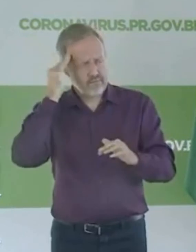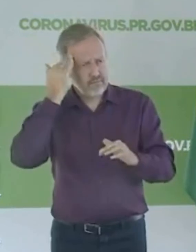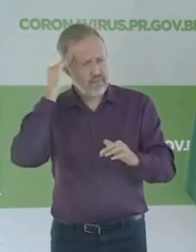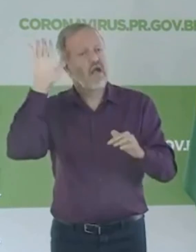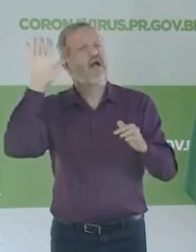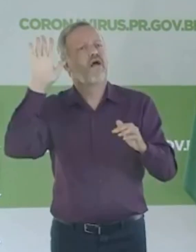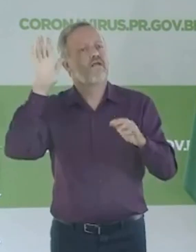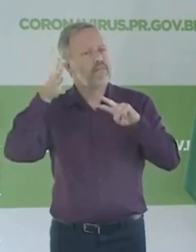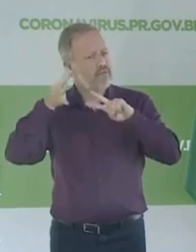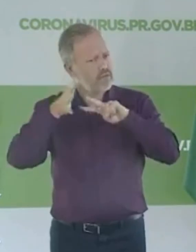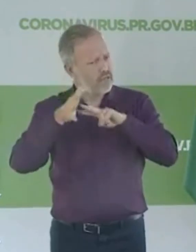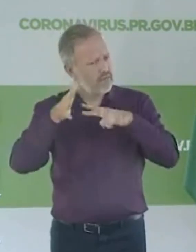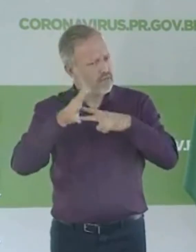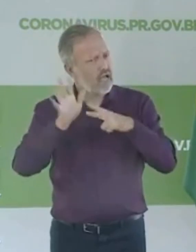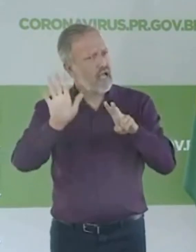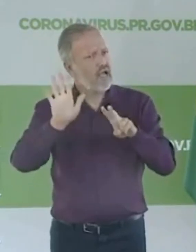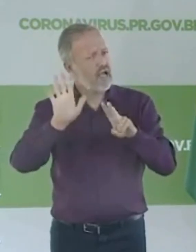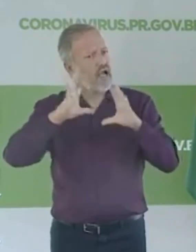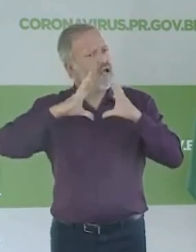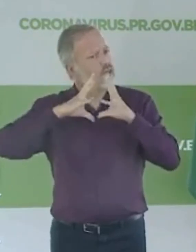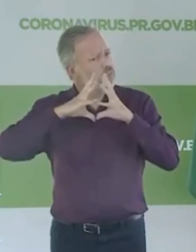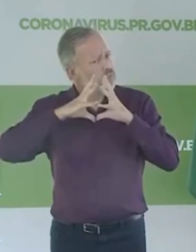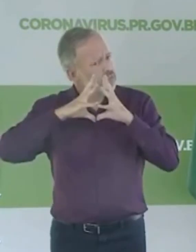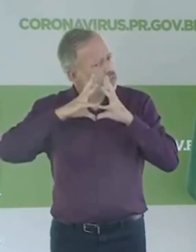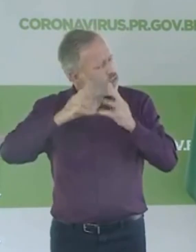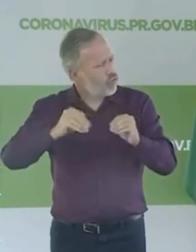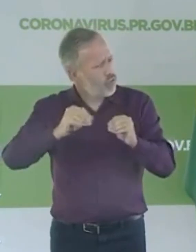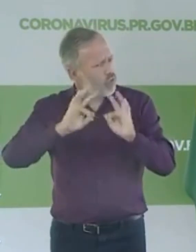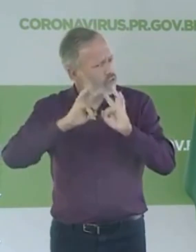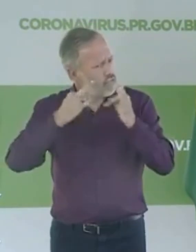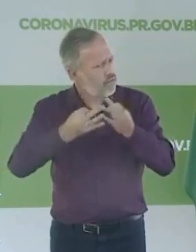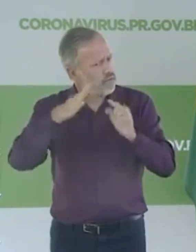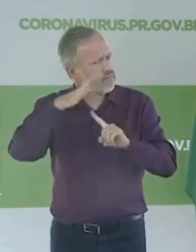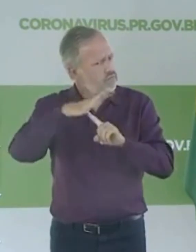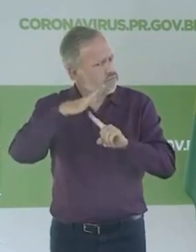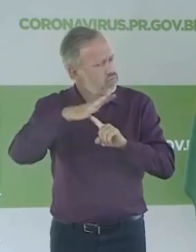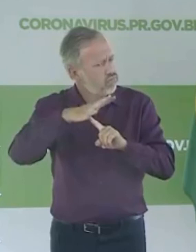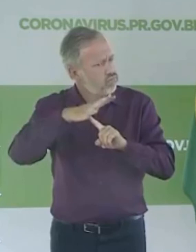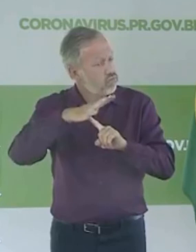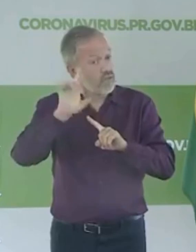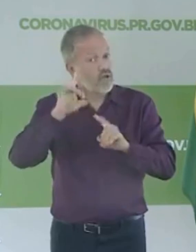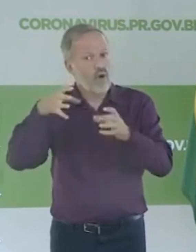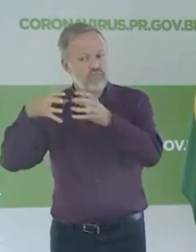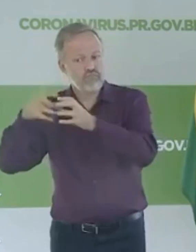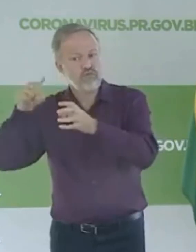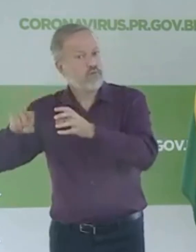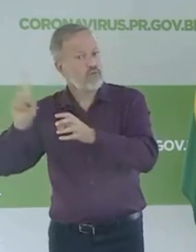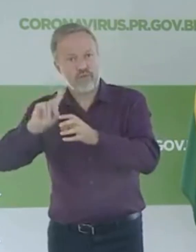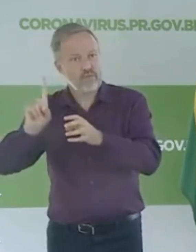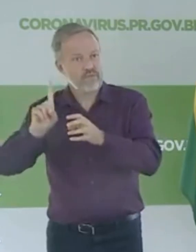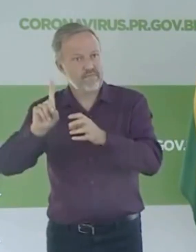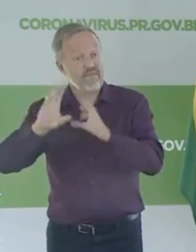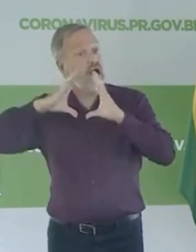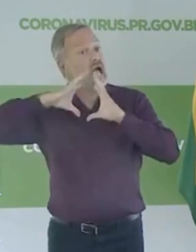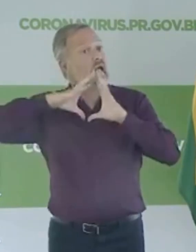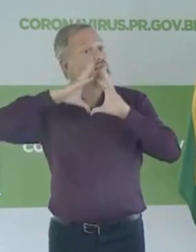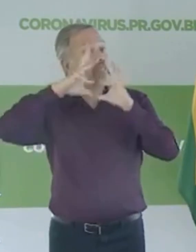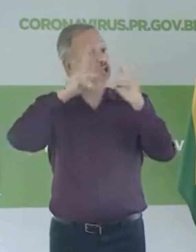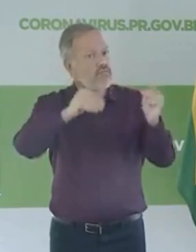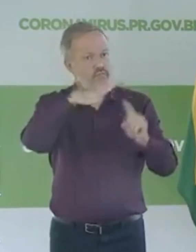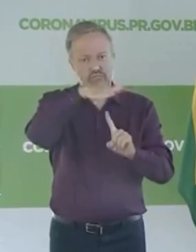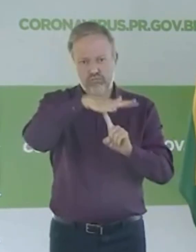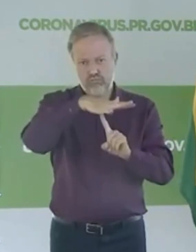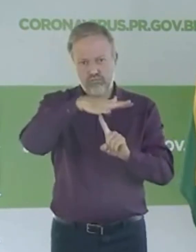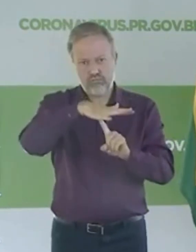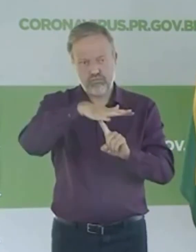que esse desafio é um desafio de todos, não é de uma pessoa só ou de uma categoria só. É um desafio de todos nós, paranaenses, para ajudar